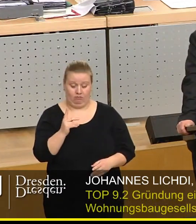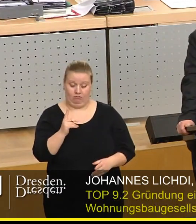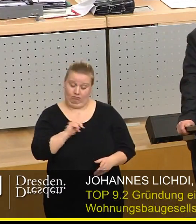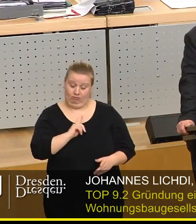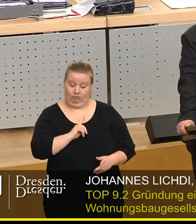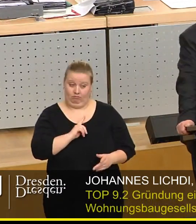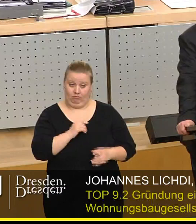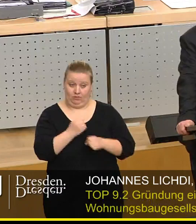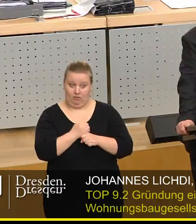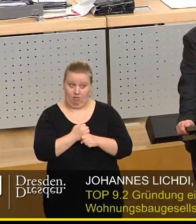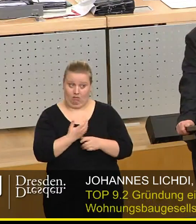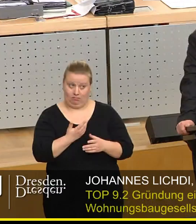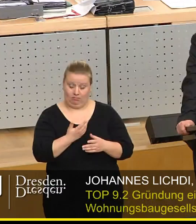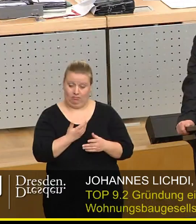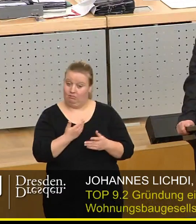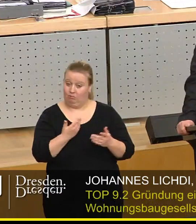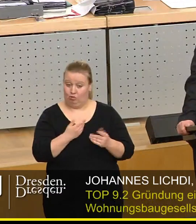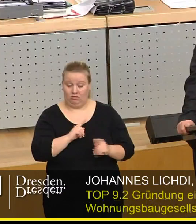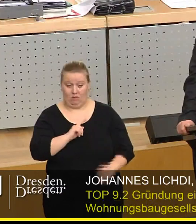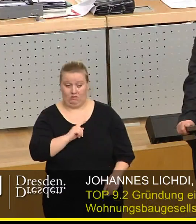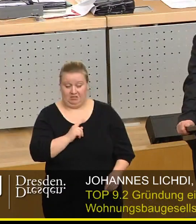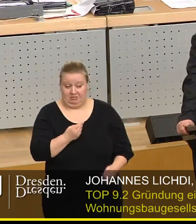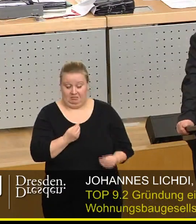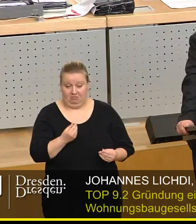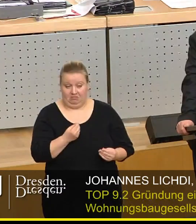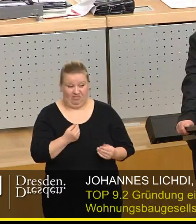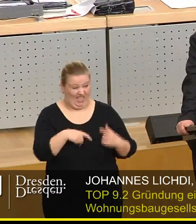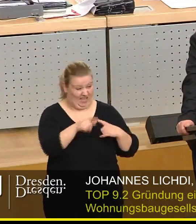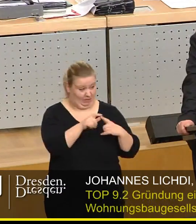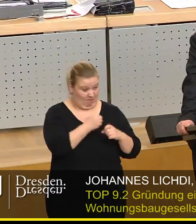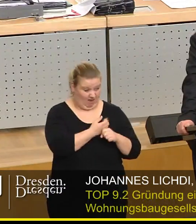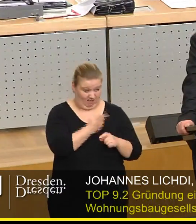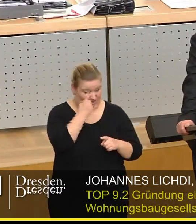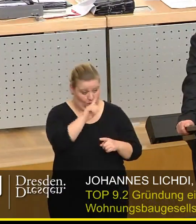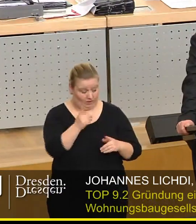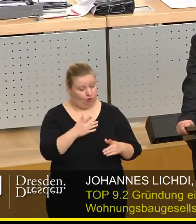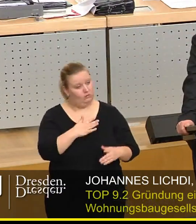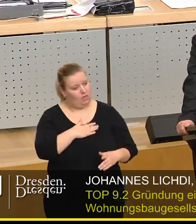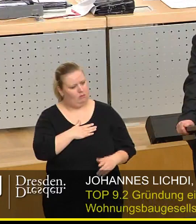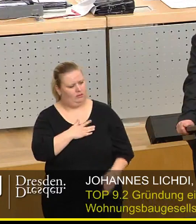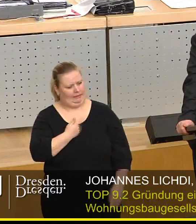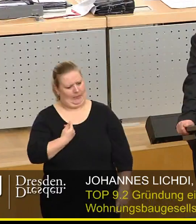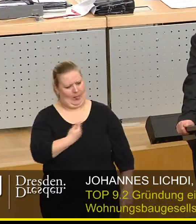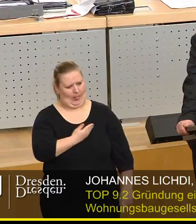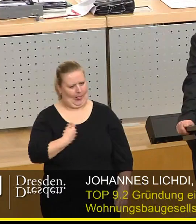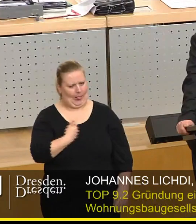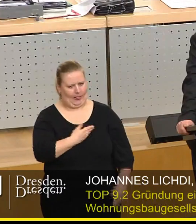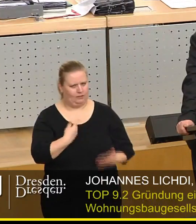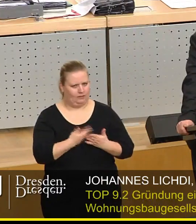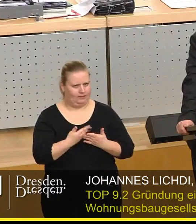ich jedenfalls von außen gesehen nicht erkennen kann, dass die SPD gemacht hat. Und das macht mich mehr als missbrauchig.